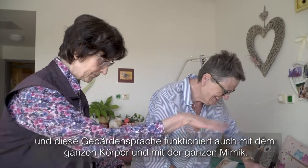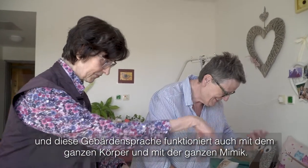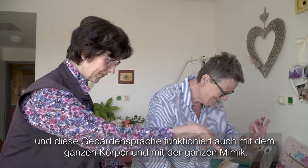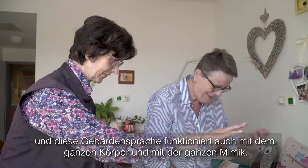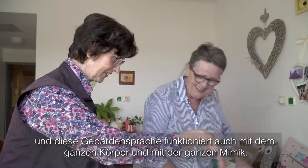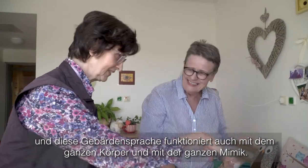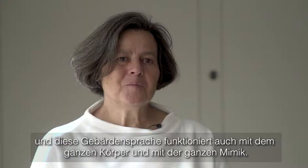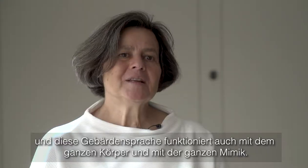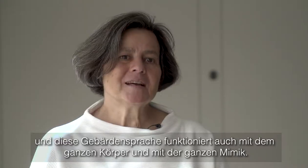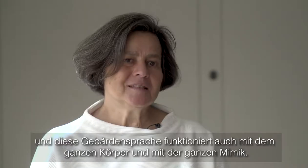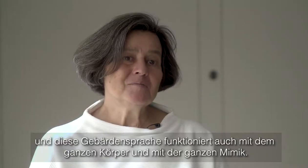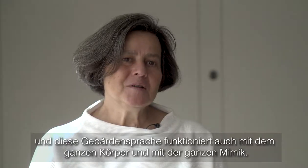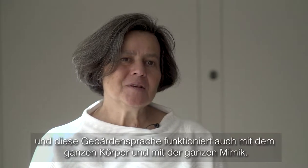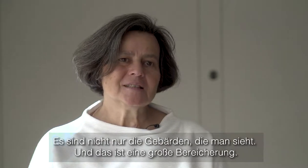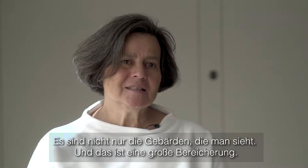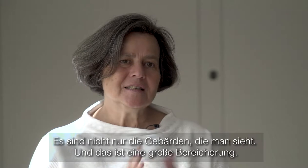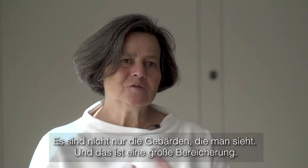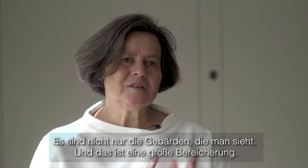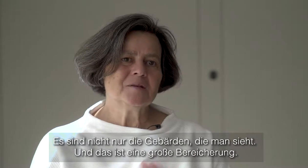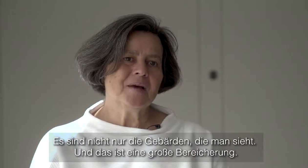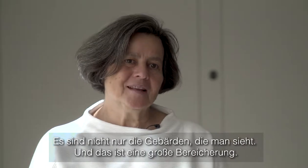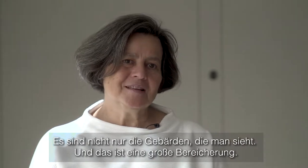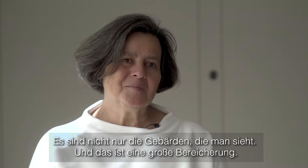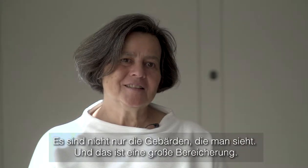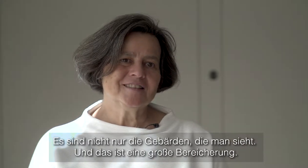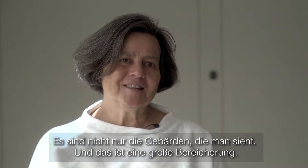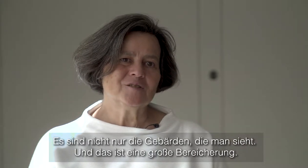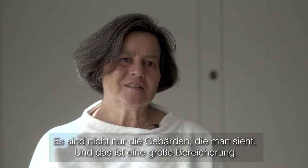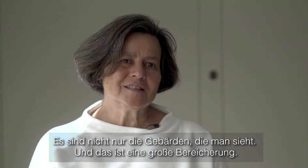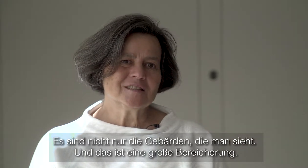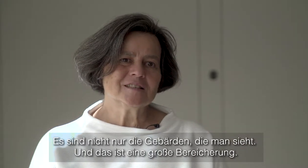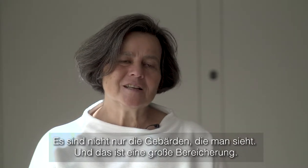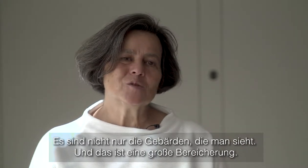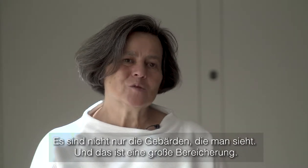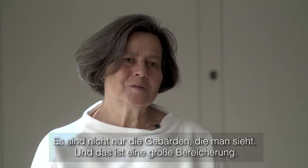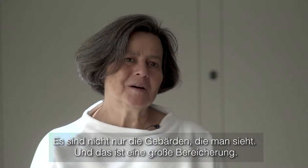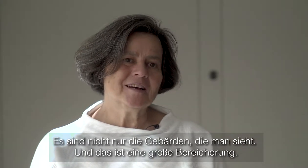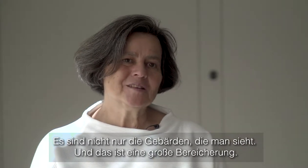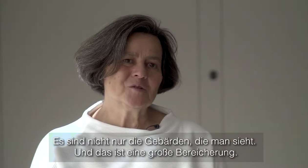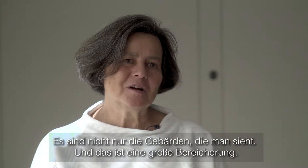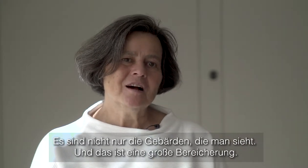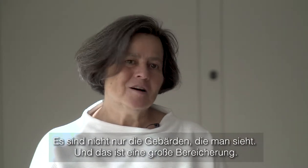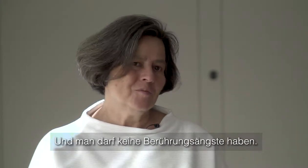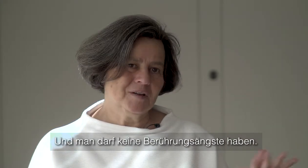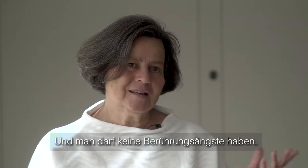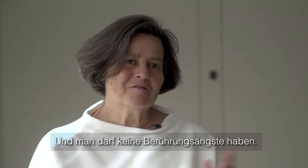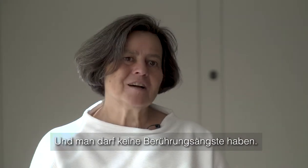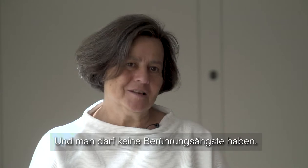mit dem ganzen Körper, mit der ganzen Mimik. Es sind nicht nur die Gebärden, die man sieht. Und das ist eine große Bereicherung und man darf keine